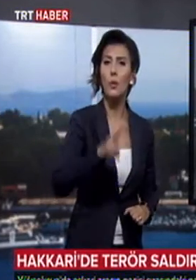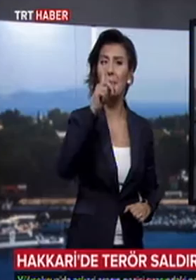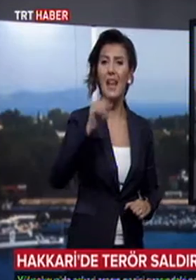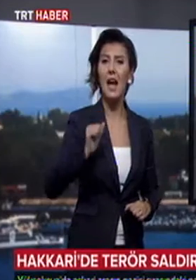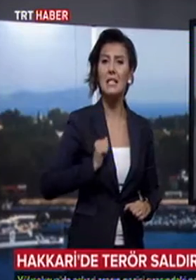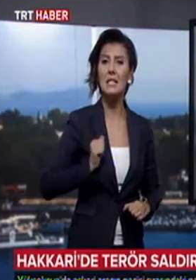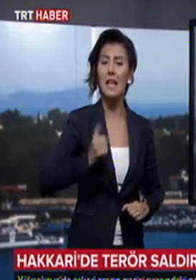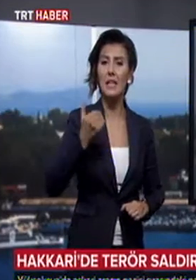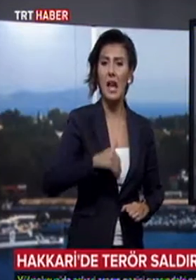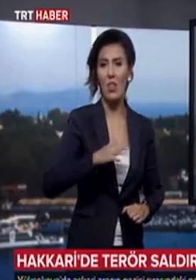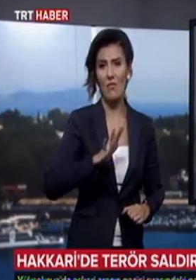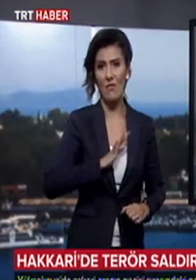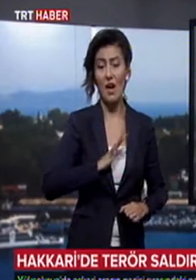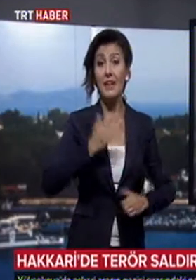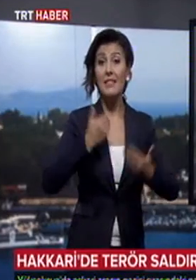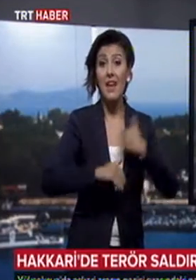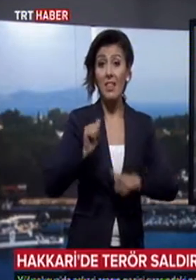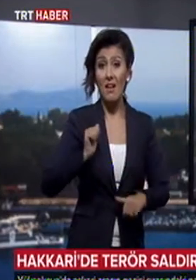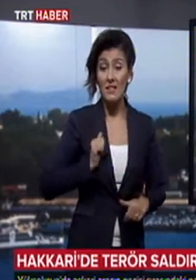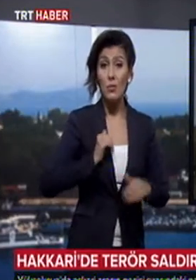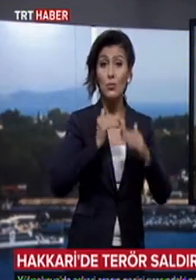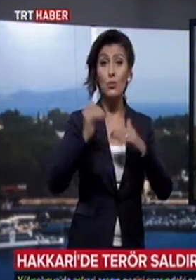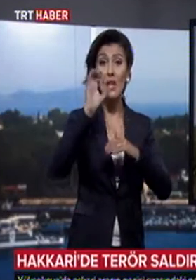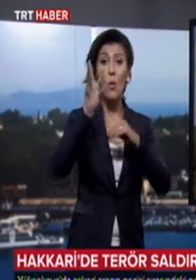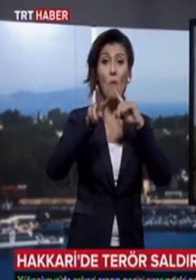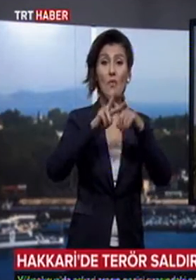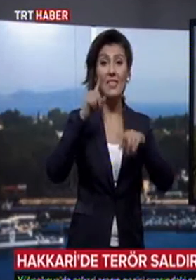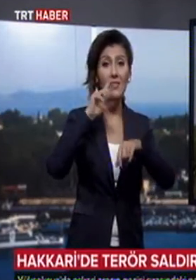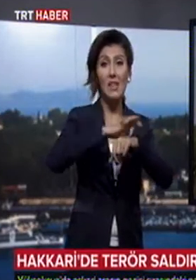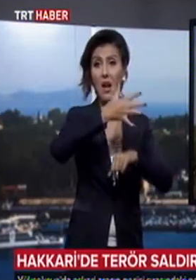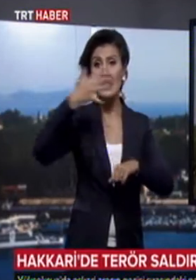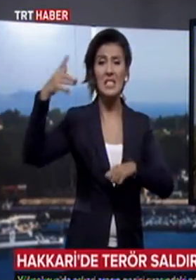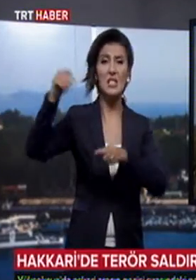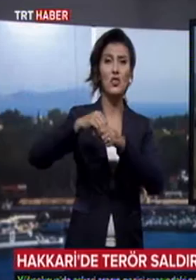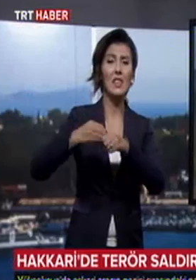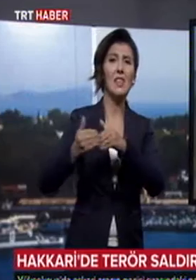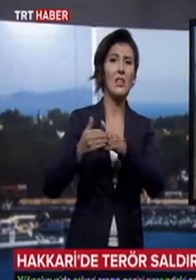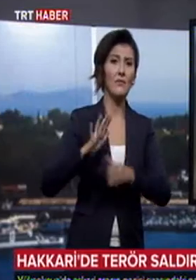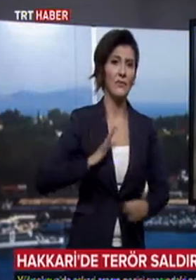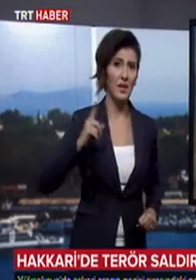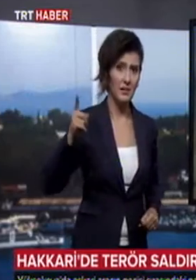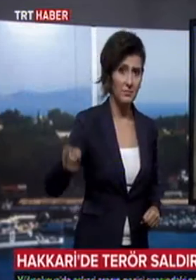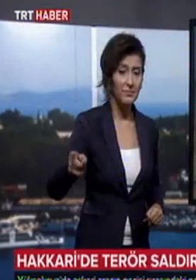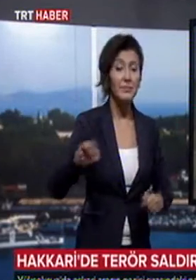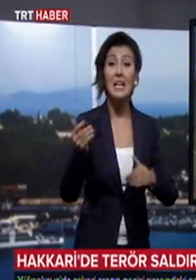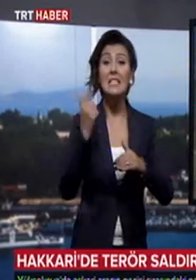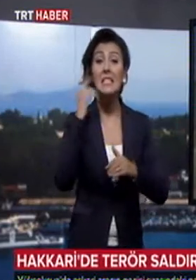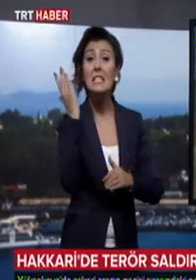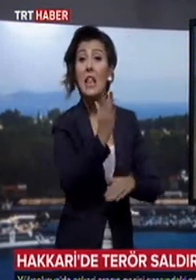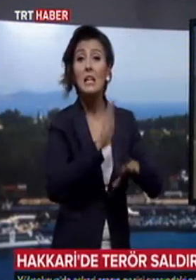bir asker yaralandı. Yaralı asker, Yüksekova Devlet Hastanesi'nde tedavi altına alındı. Saldırıyı düzenleyen